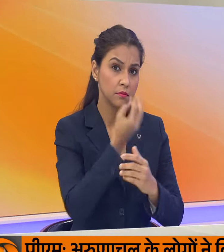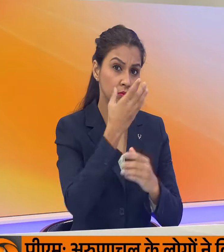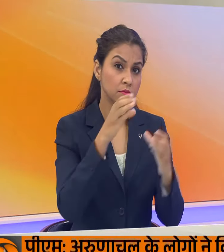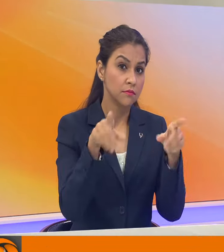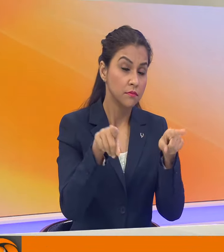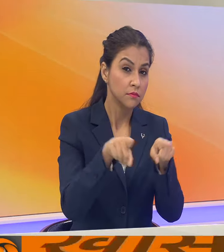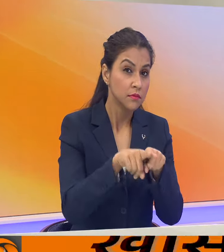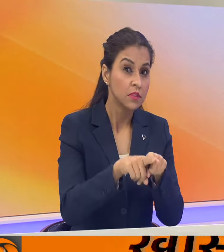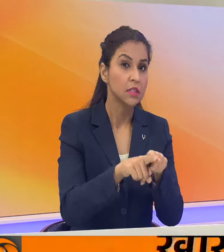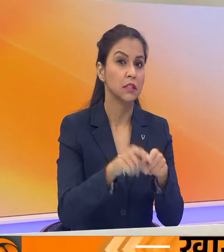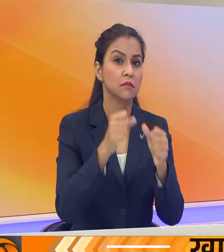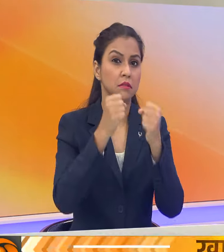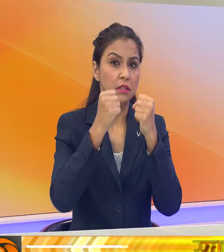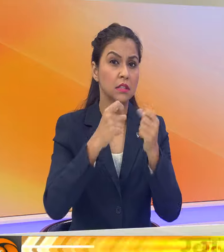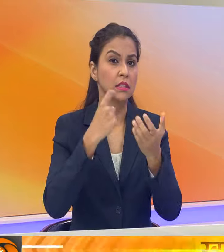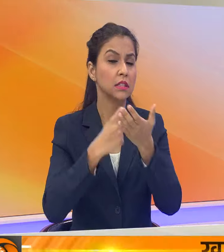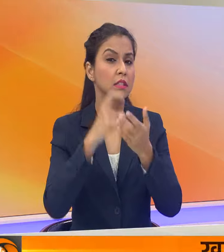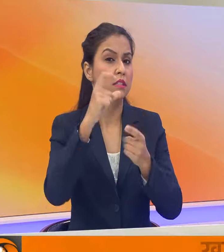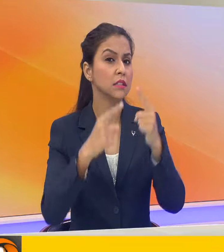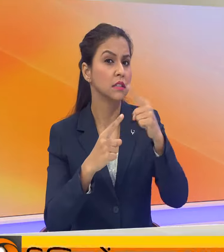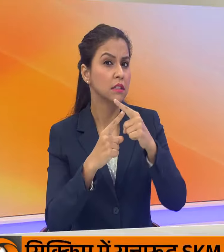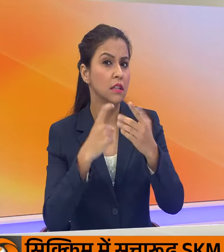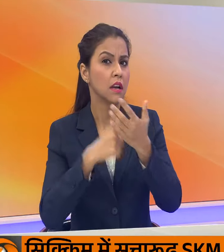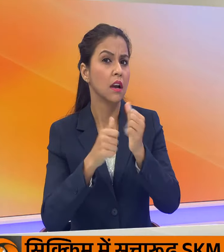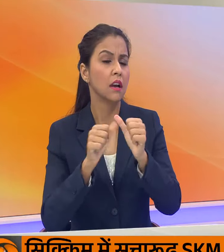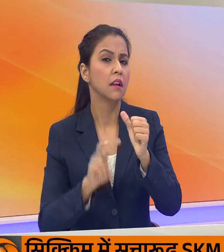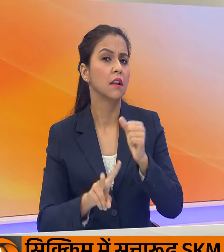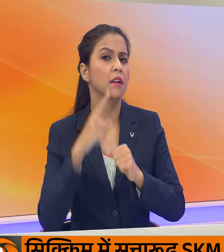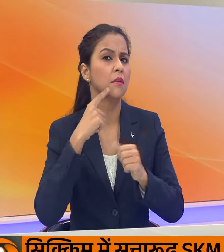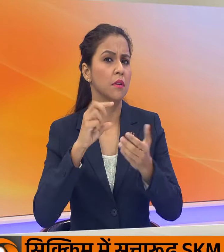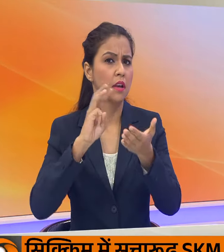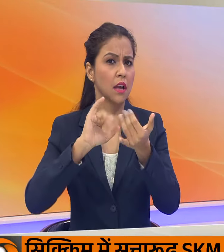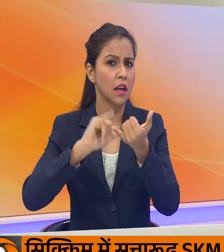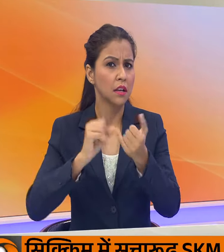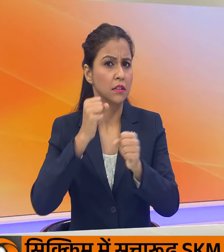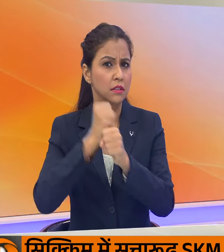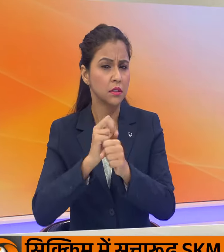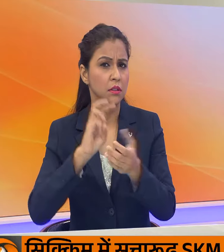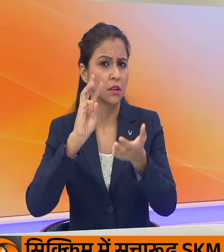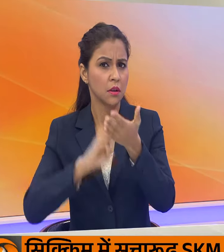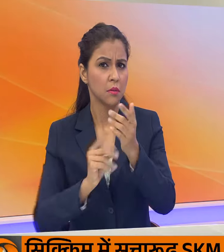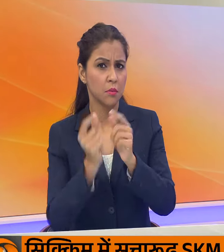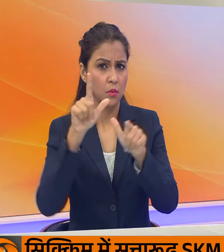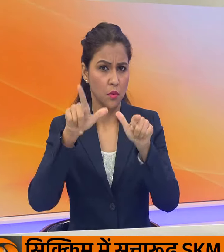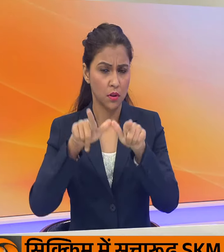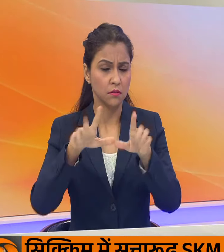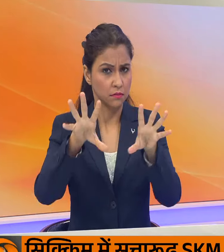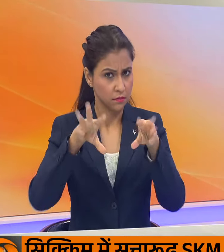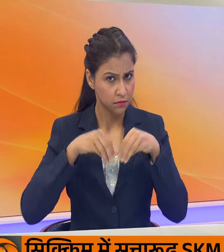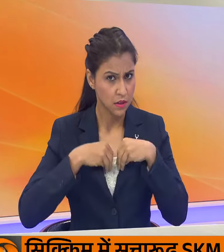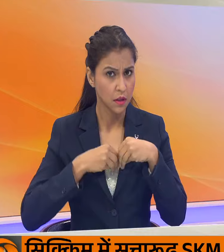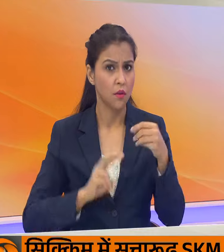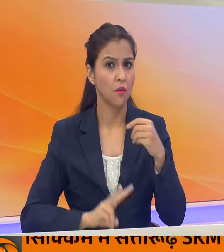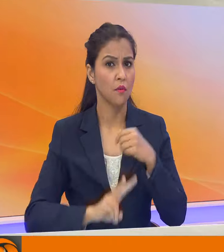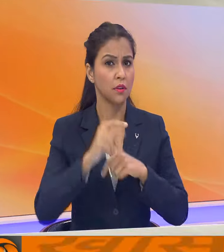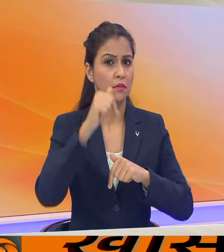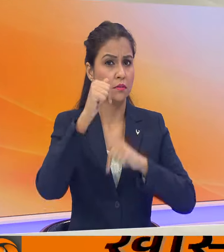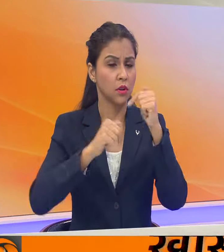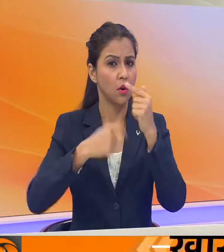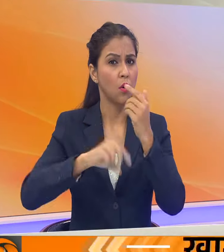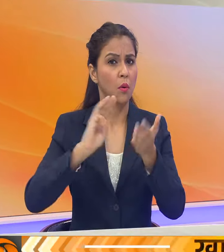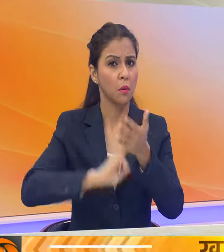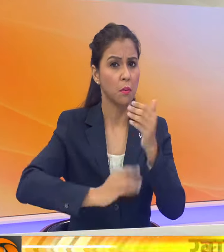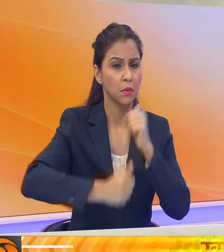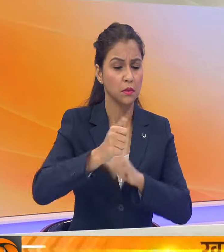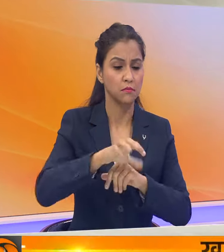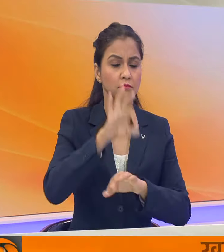समिती ने सीटी रवी और रवीकुमार अजी मुले की नामों पर अपनी स्विकरती प्रदान की है विधान सभा की सदस्यों द्वारा